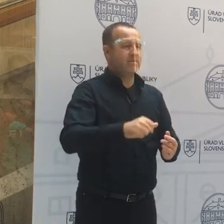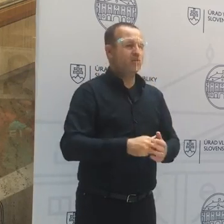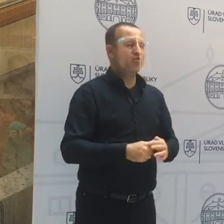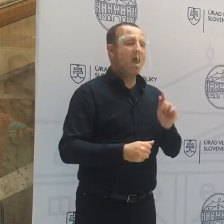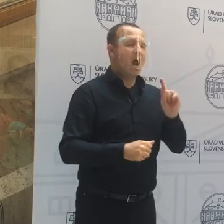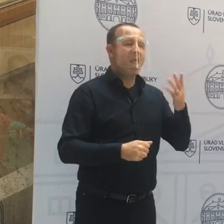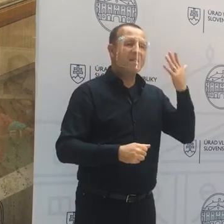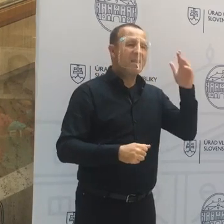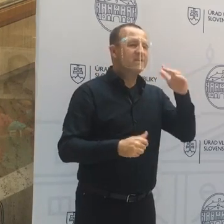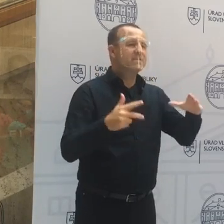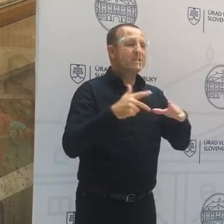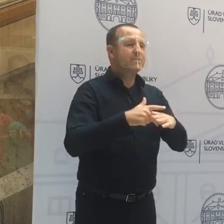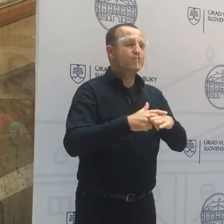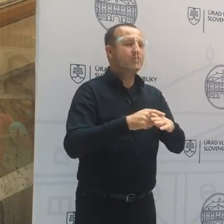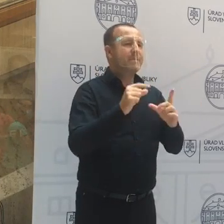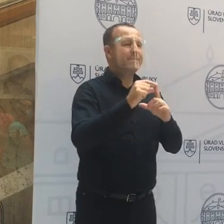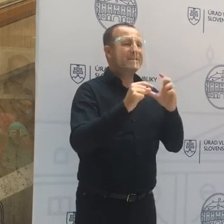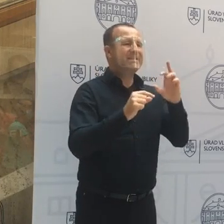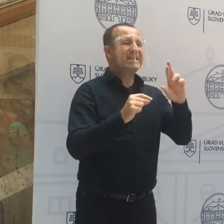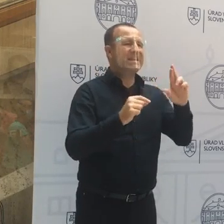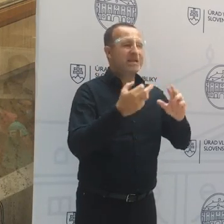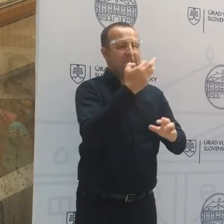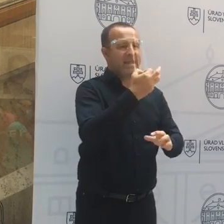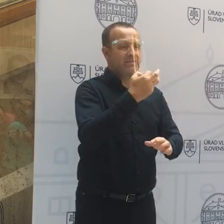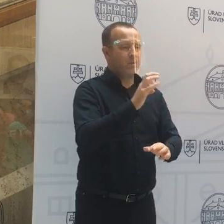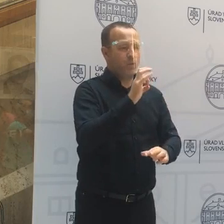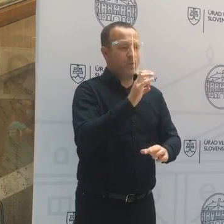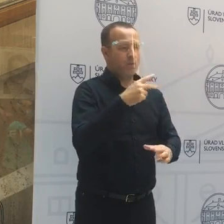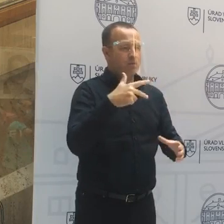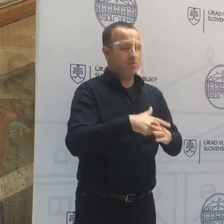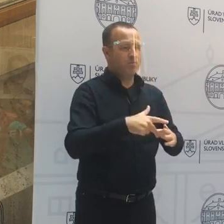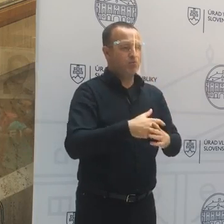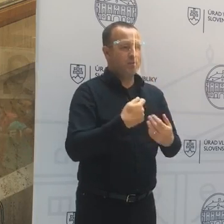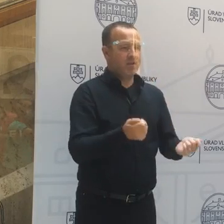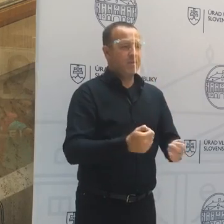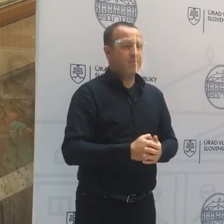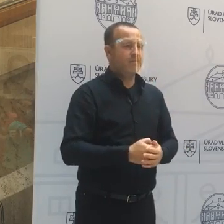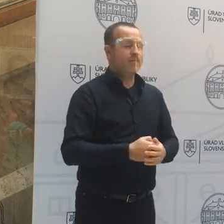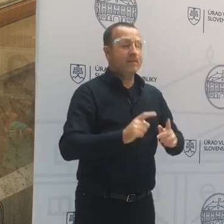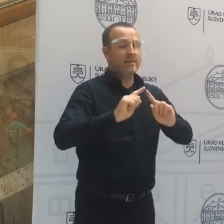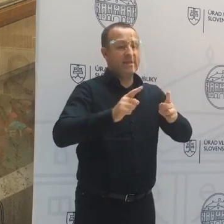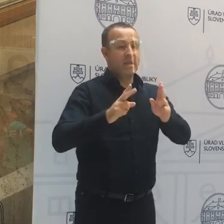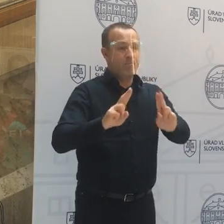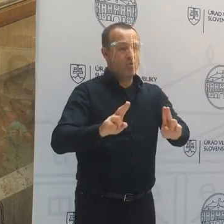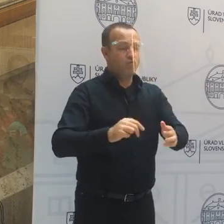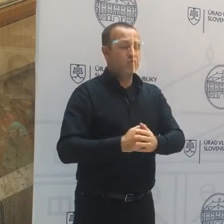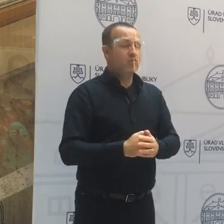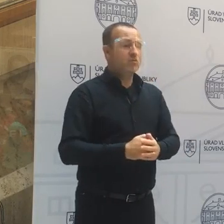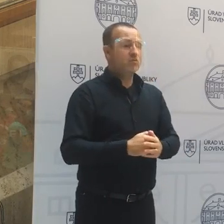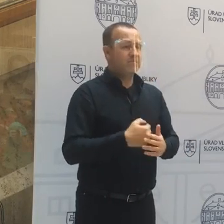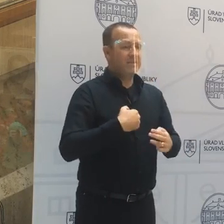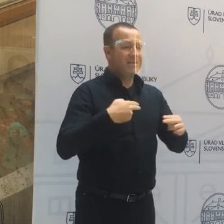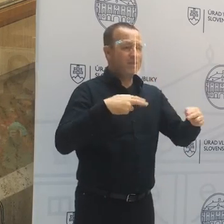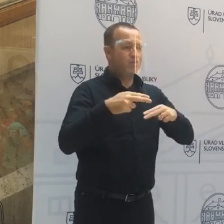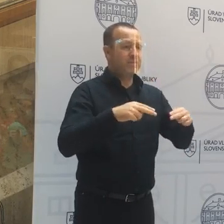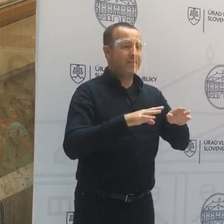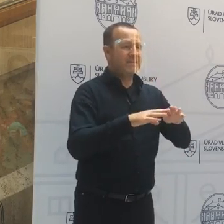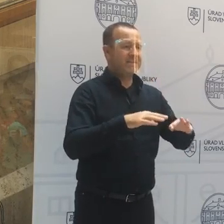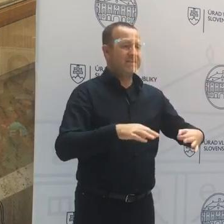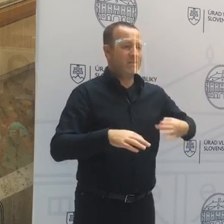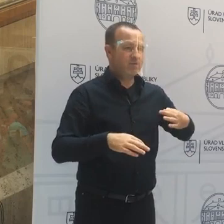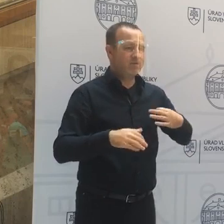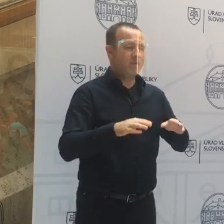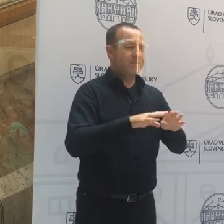testovanie PCR testami. Ďalšia možnosť, ktorá je, a o čom diskutujeme aj s pánom ministrom zdravotníctva a školstva, že by